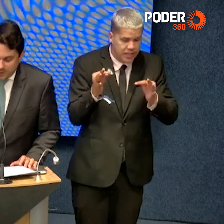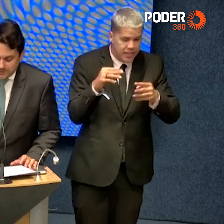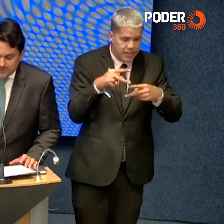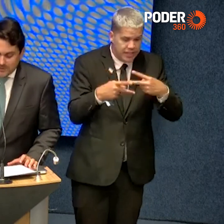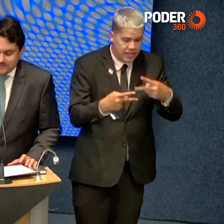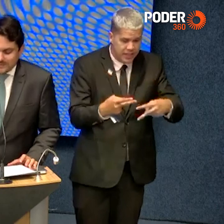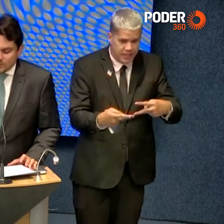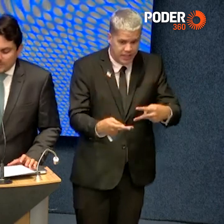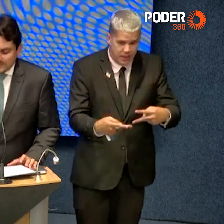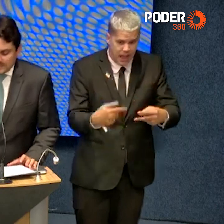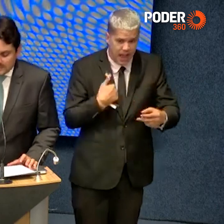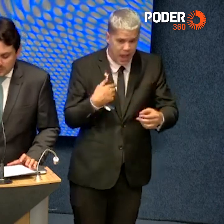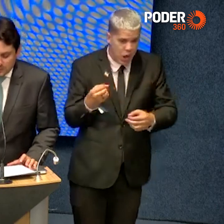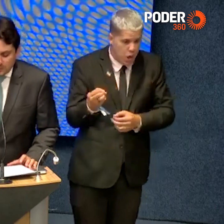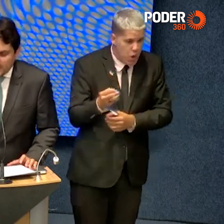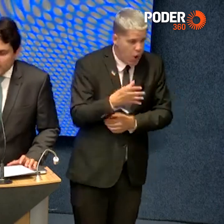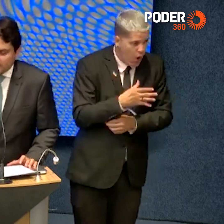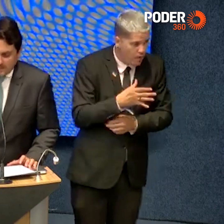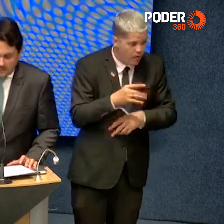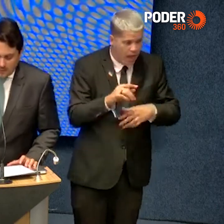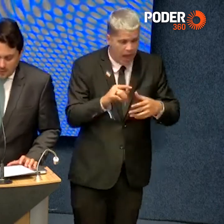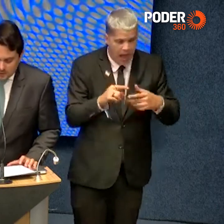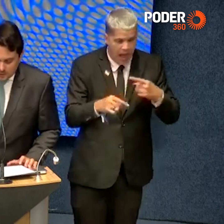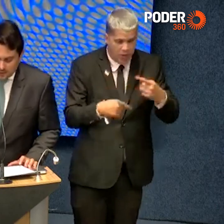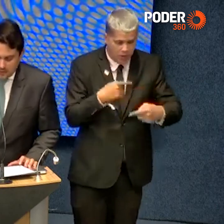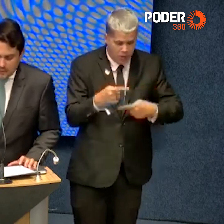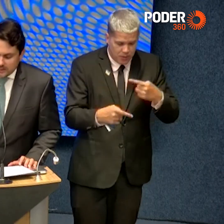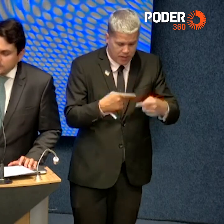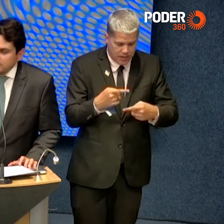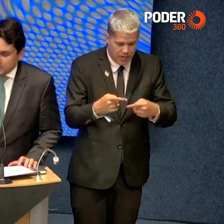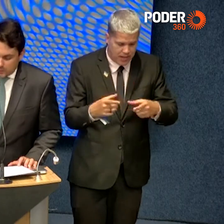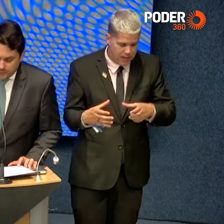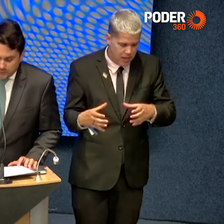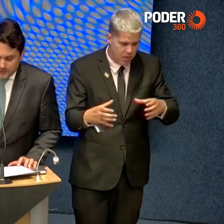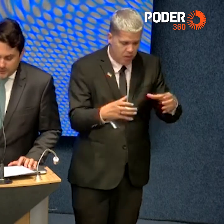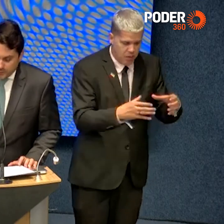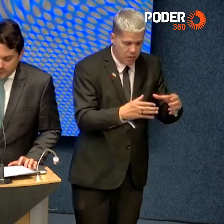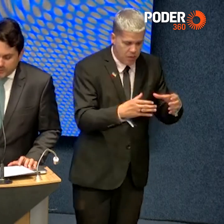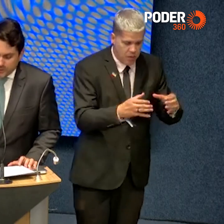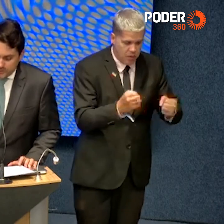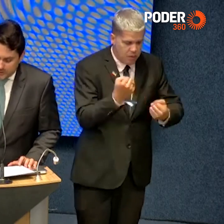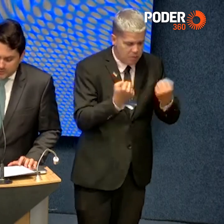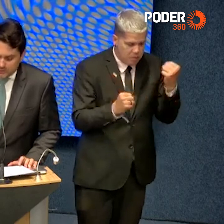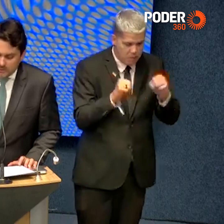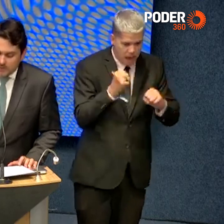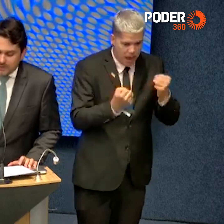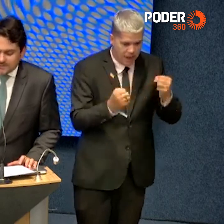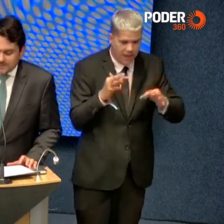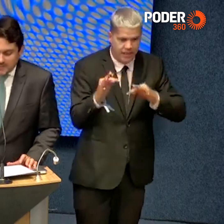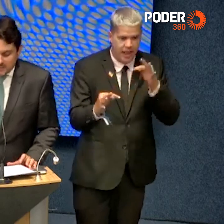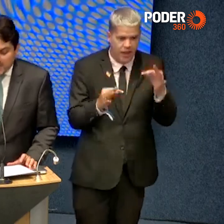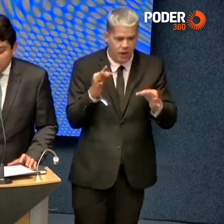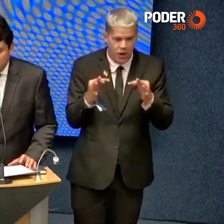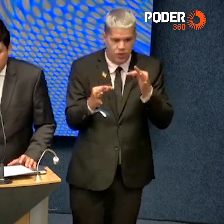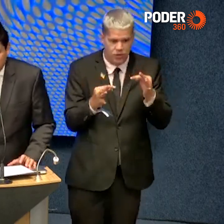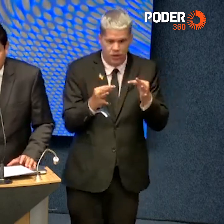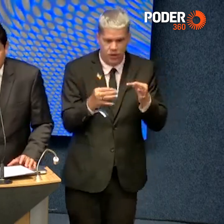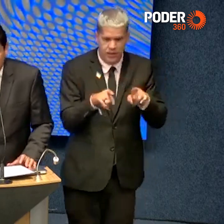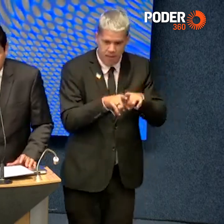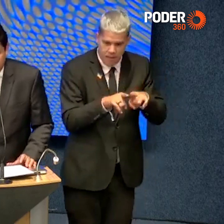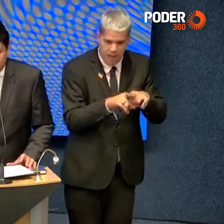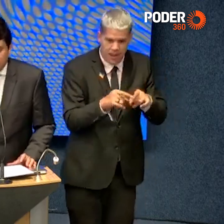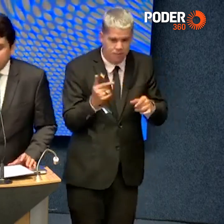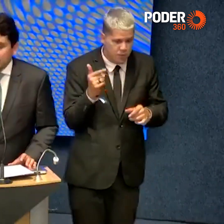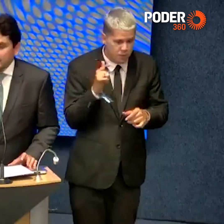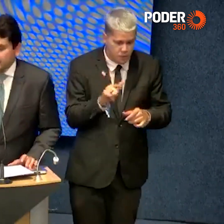aporte de atualização do parque tecnológico e dos insumos logísticos para seguir recuperando a